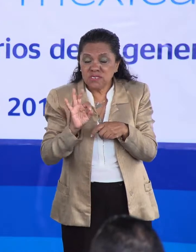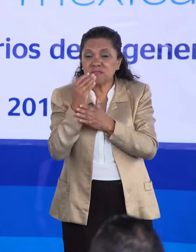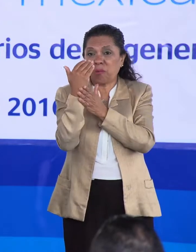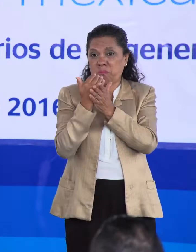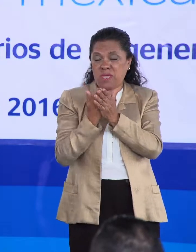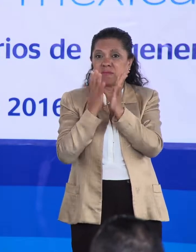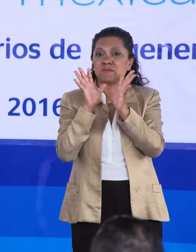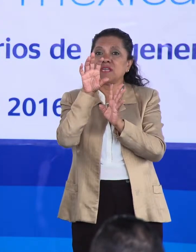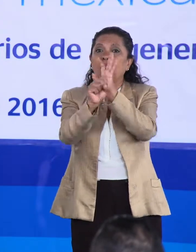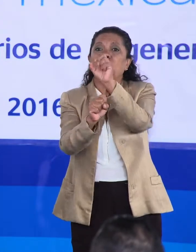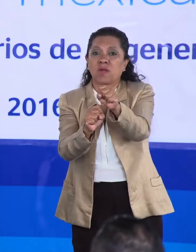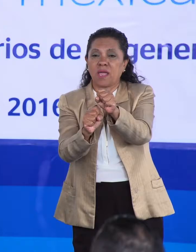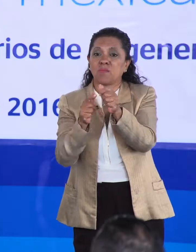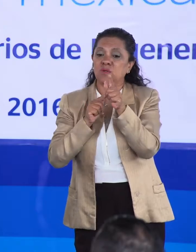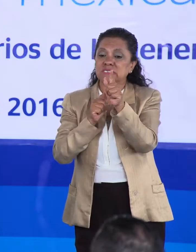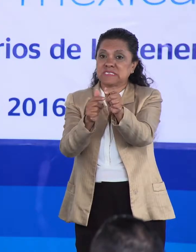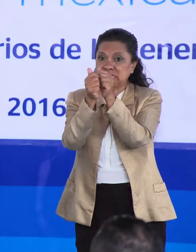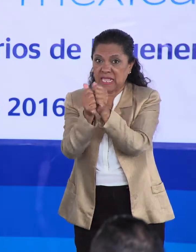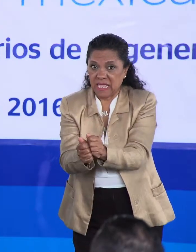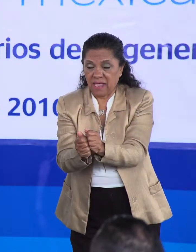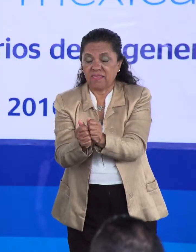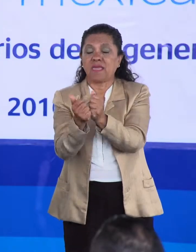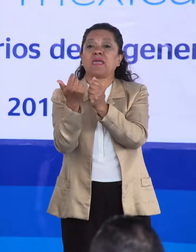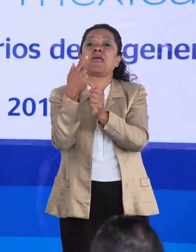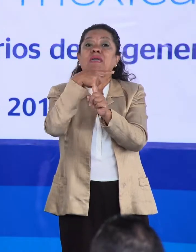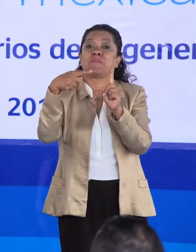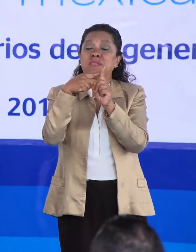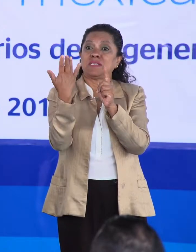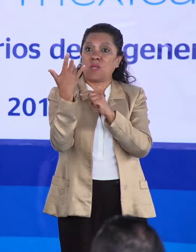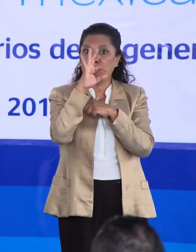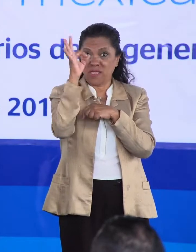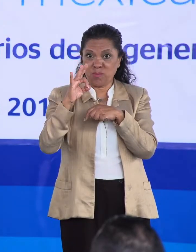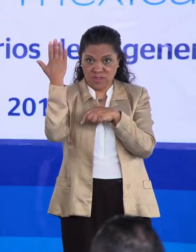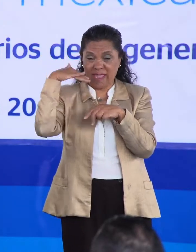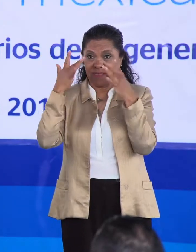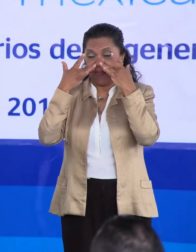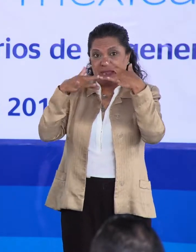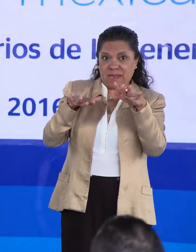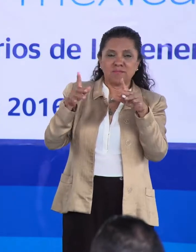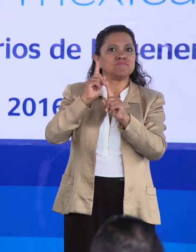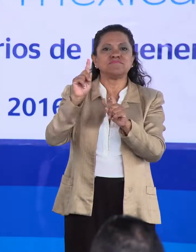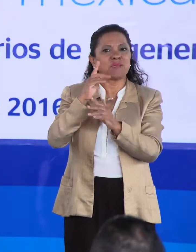Hemos logrado que se quede la mitad de los que se iban de la escuela.